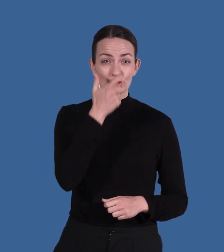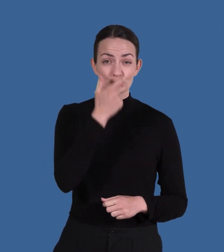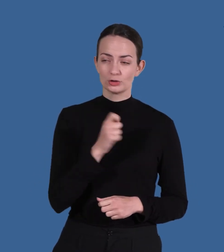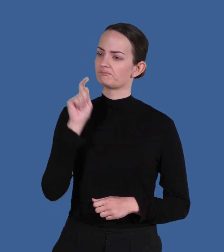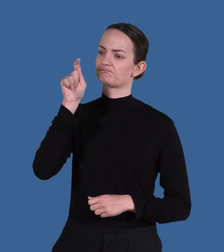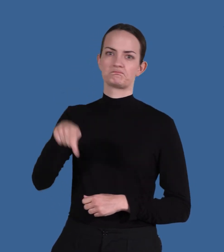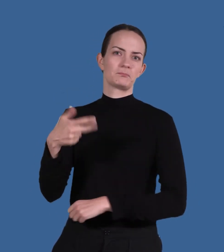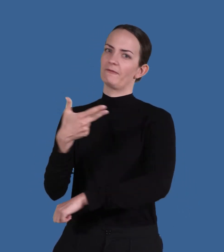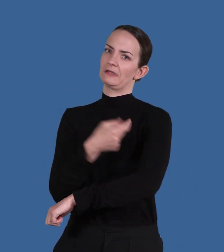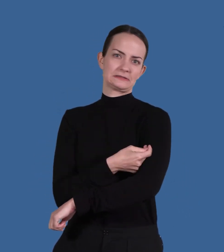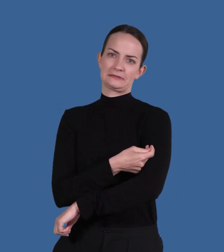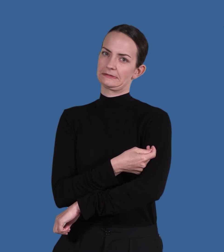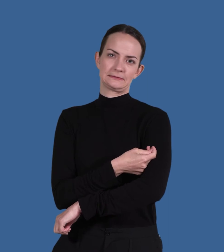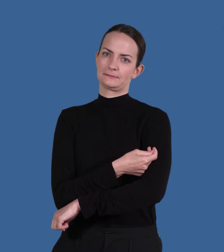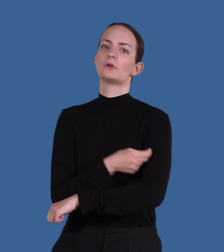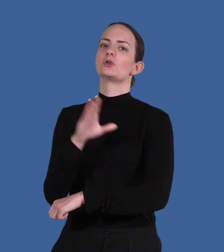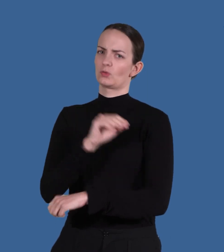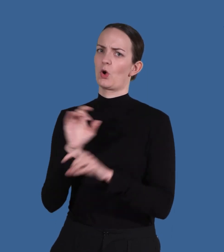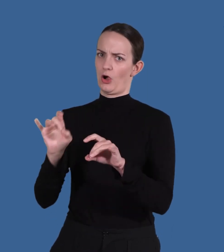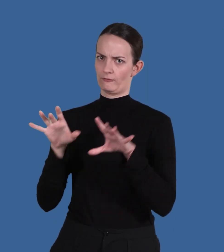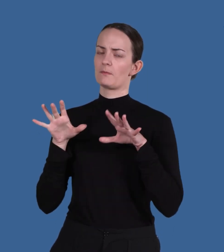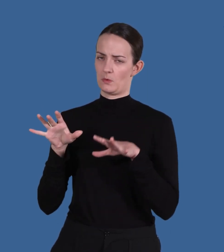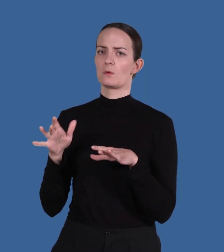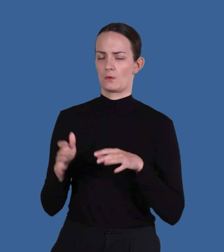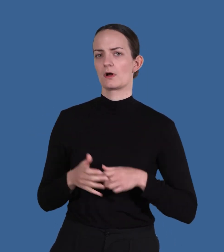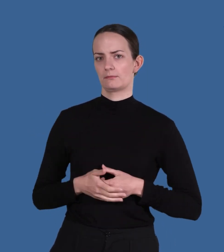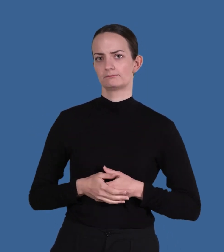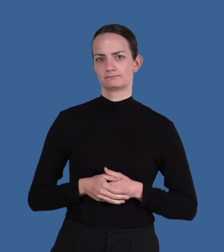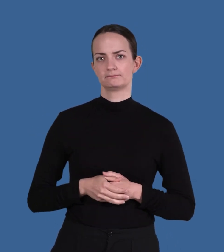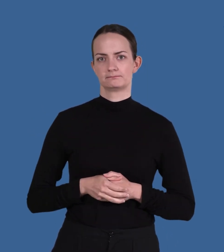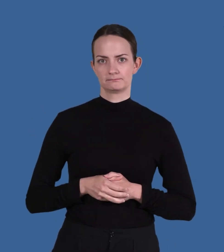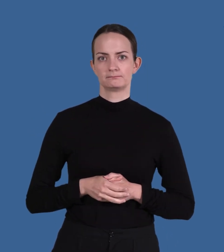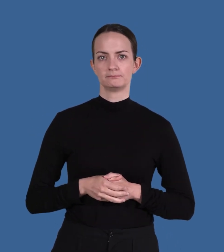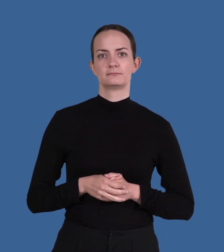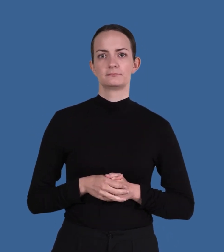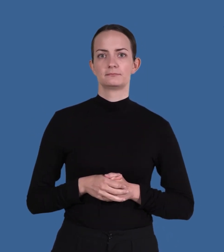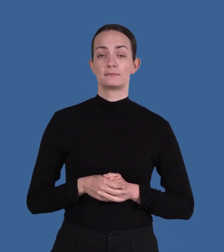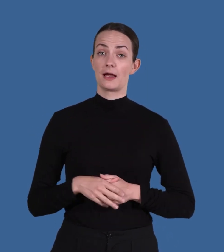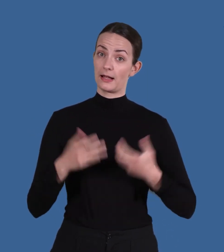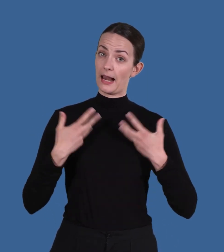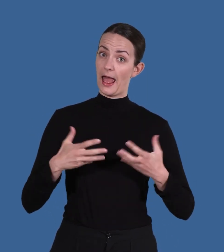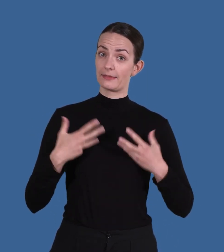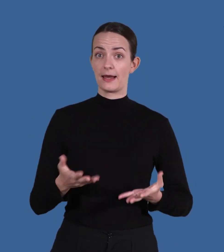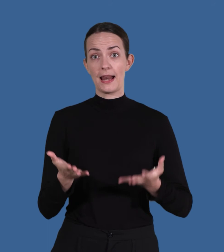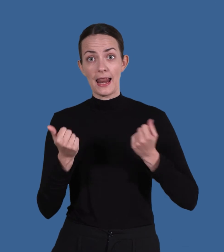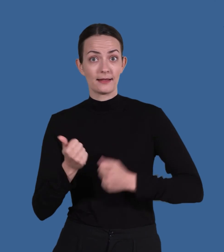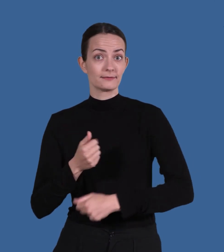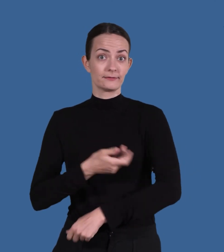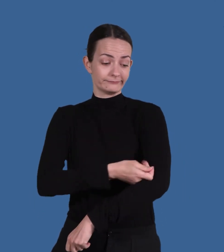mottagningen om du har symptom på förkylning Då bokar du istället om din tid Ha på dig kläder som gör det enkelt att komma åt